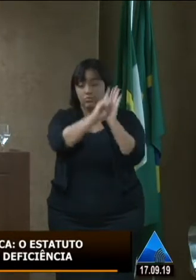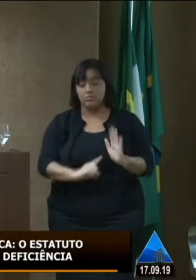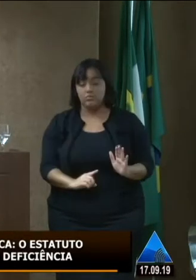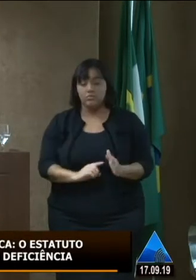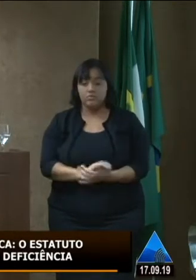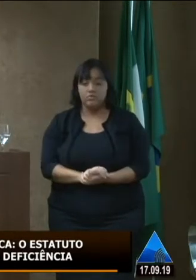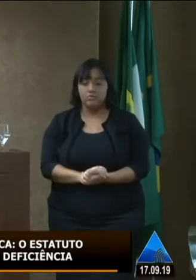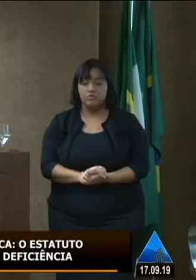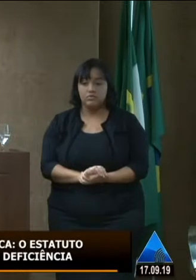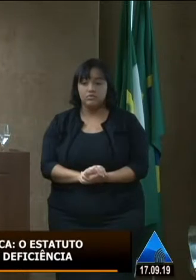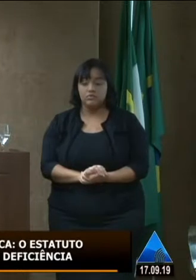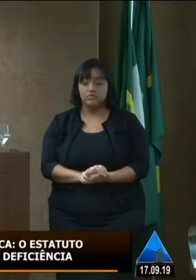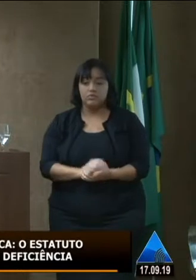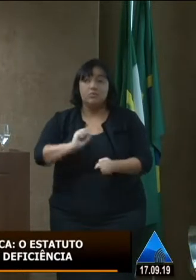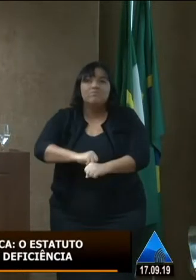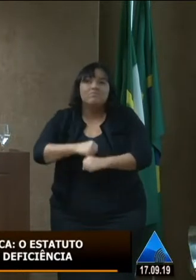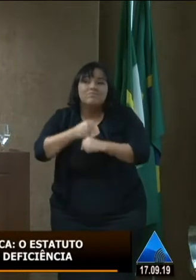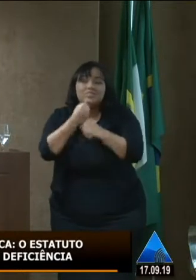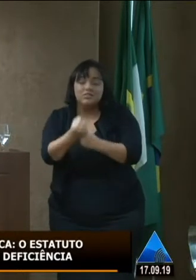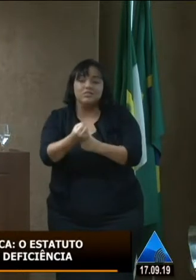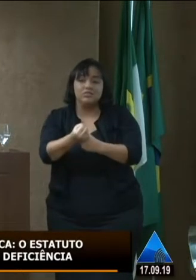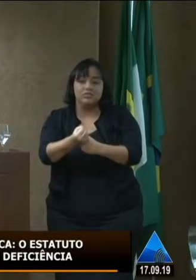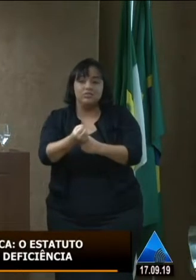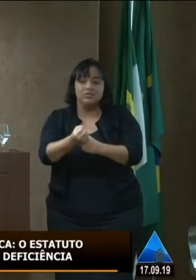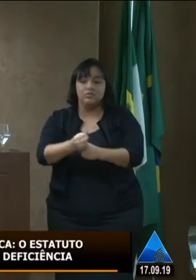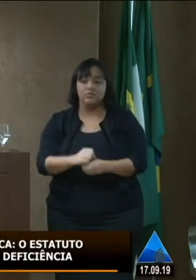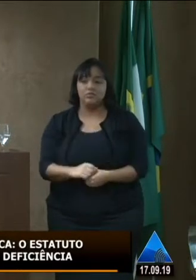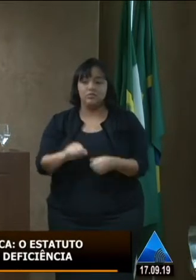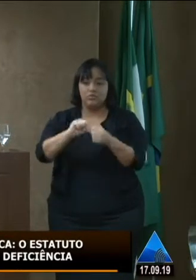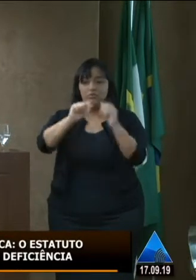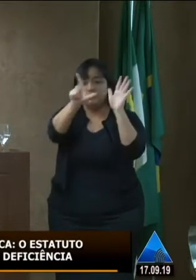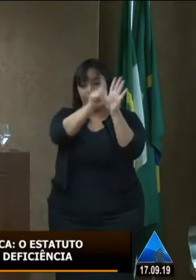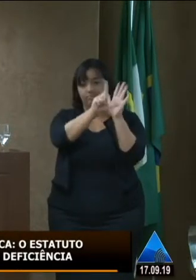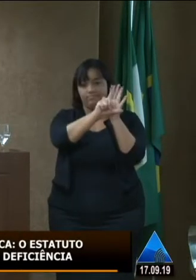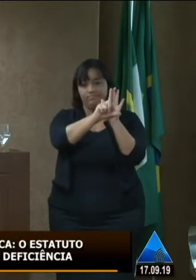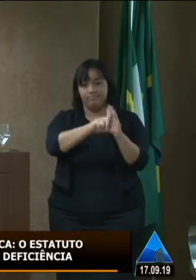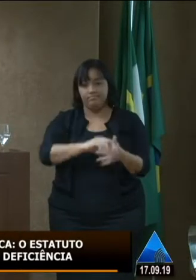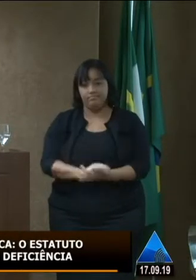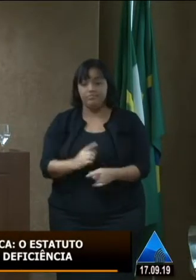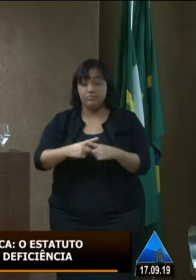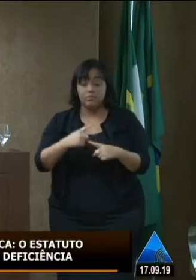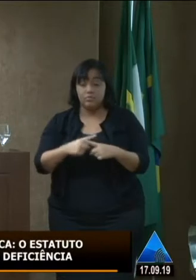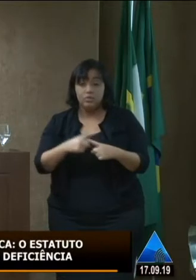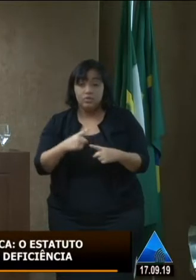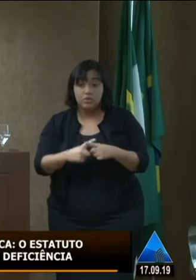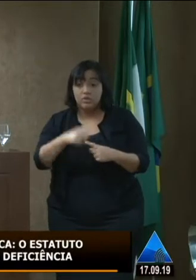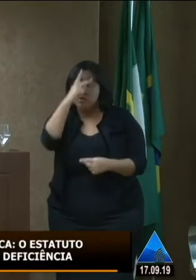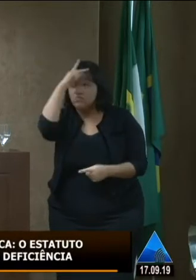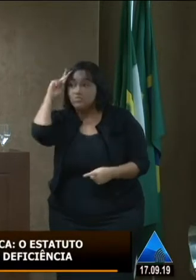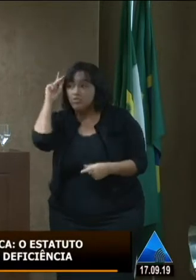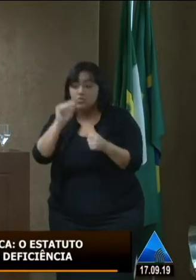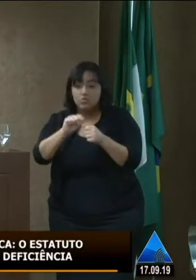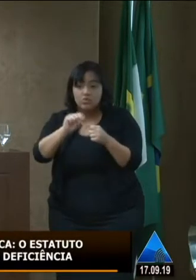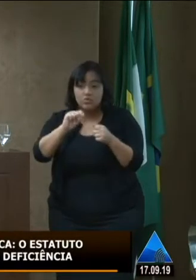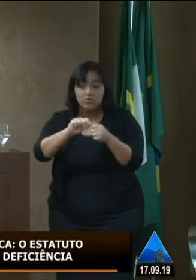e com reforço nas especificidades por quê porque essas pessoas fazem